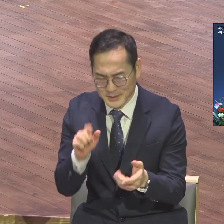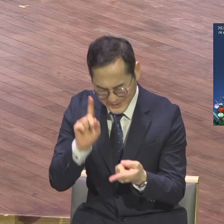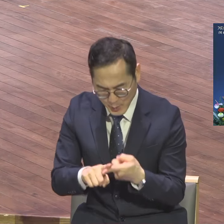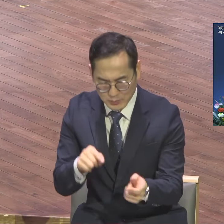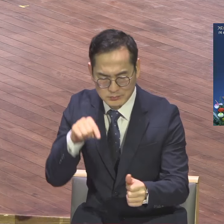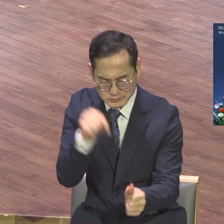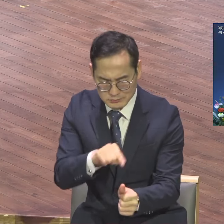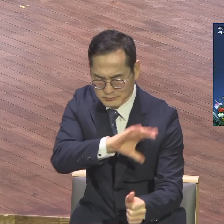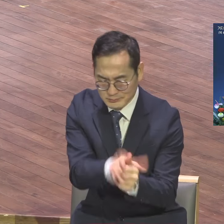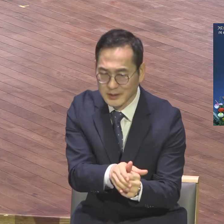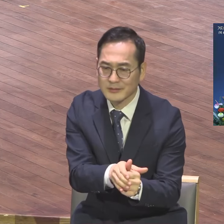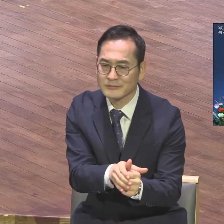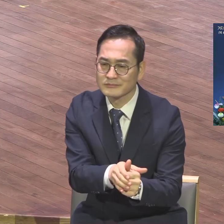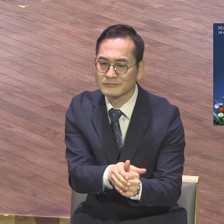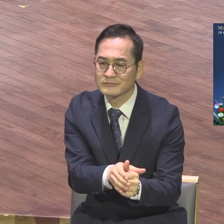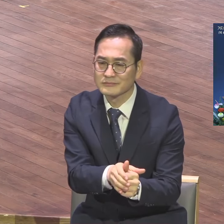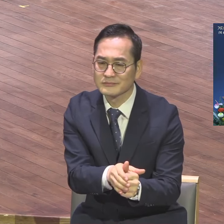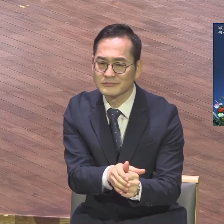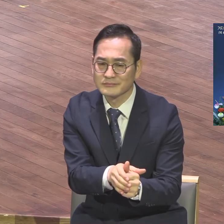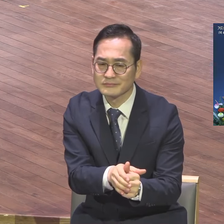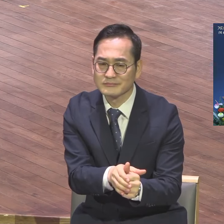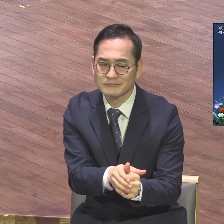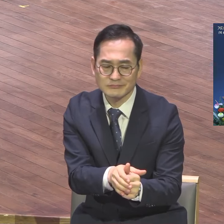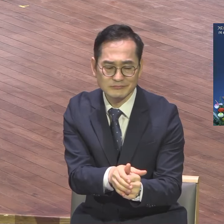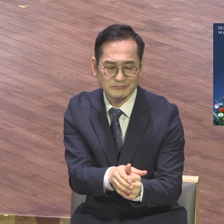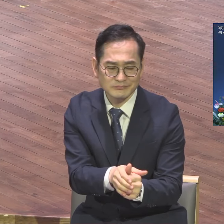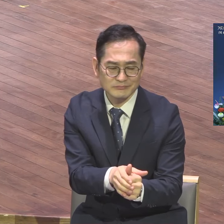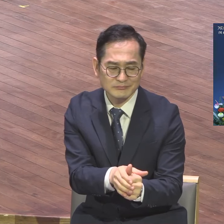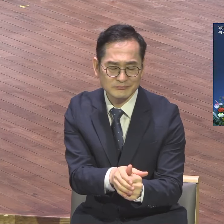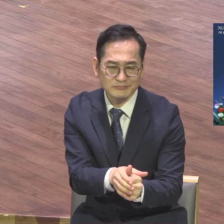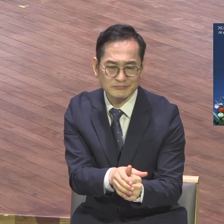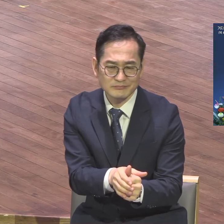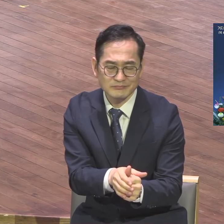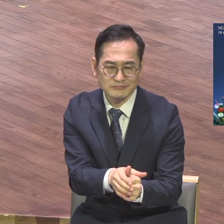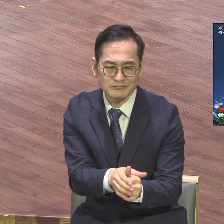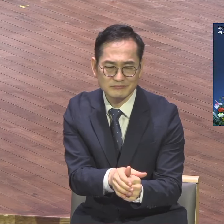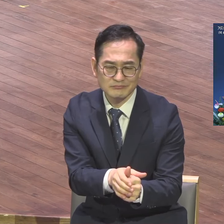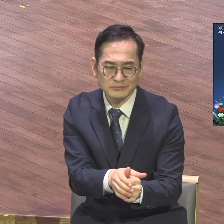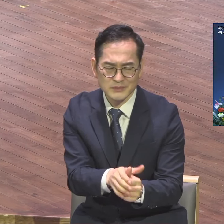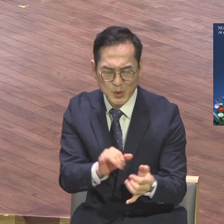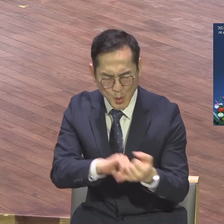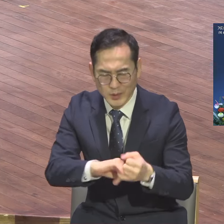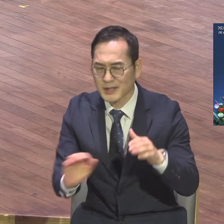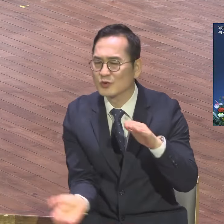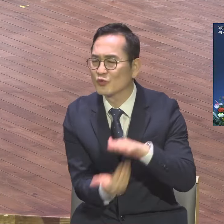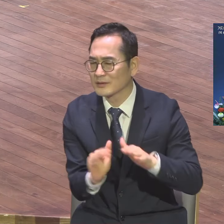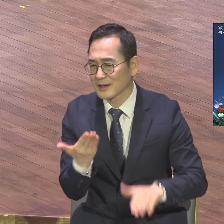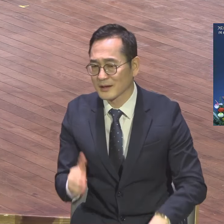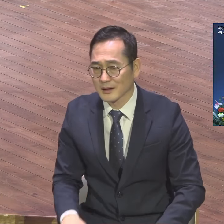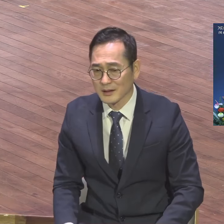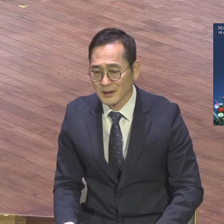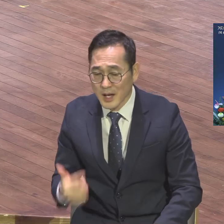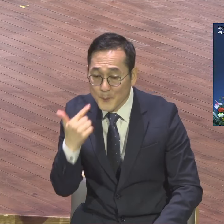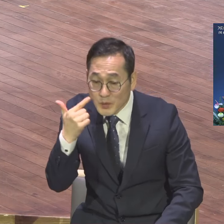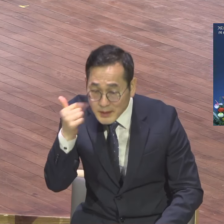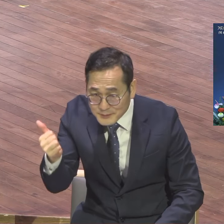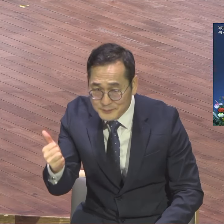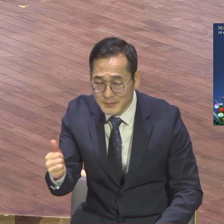목사도 안 믿어요. 교육자도 안 믿는 사람이 대부분이에요. 장노들은 거의 안 믿어요. 그냥. 듣기는 들을 알기나